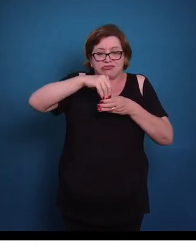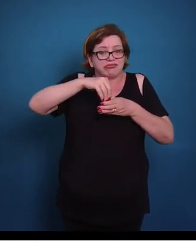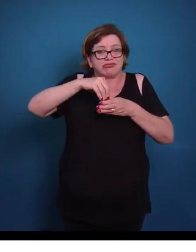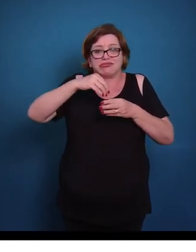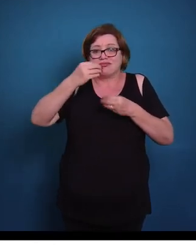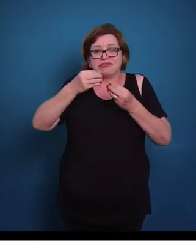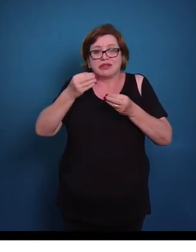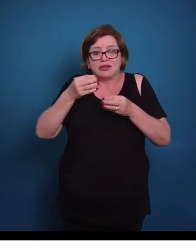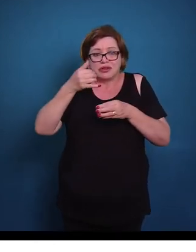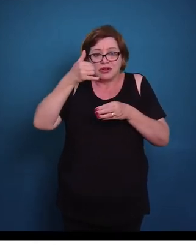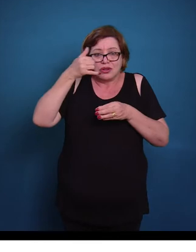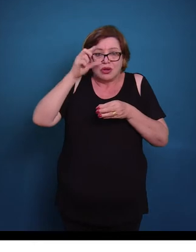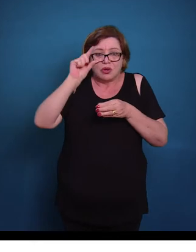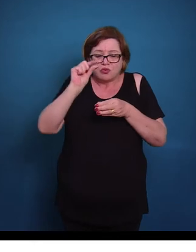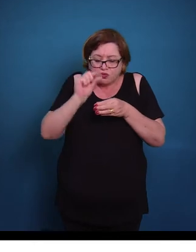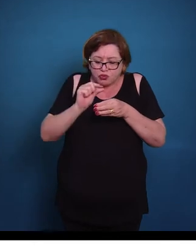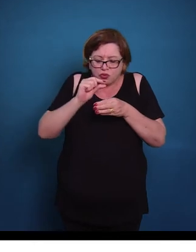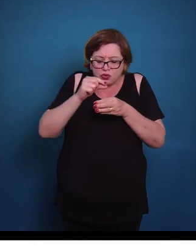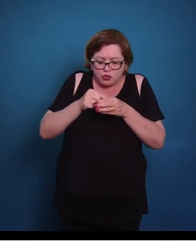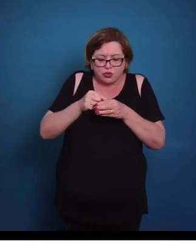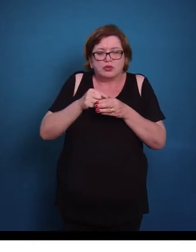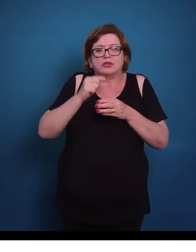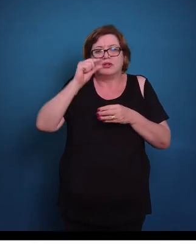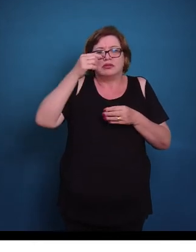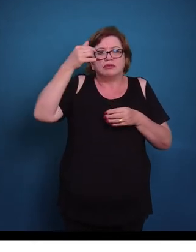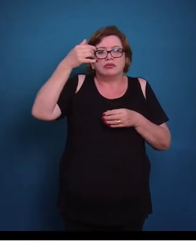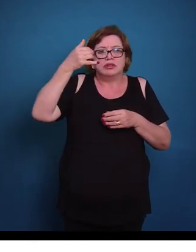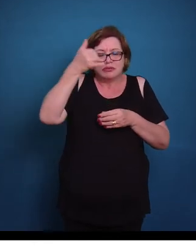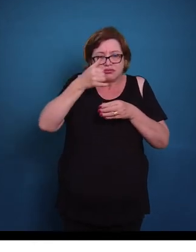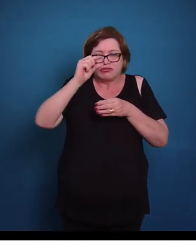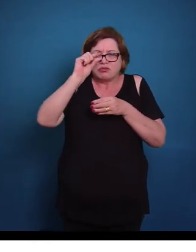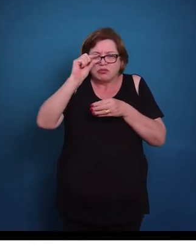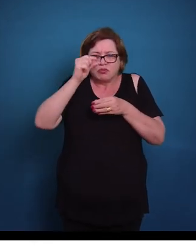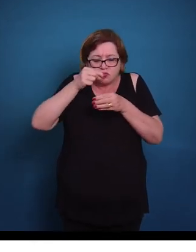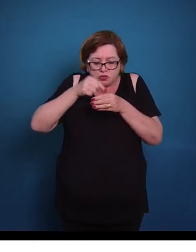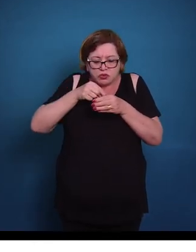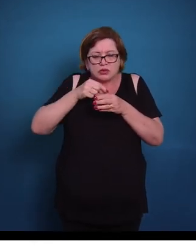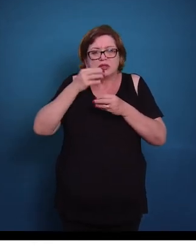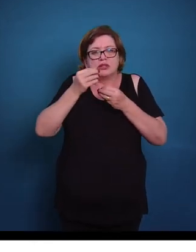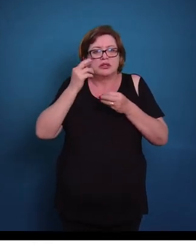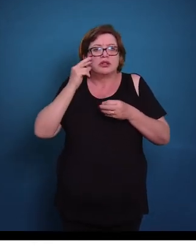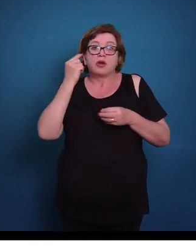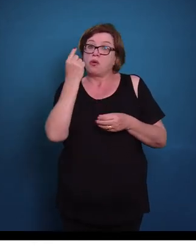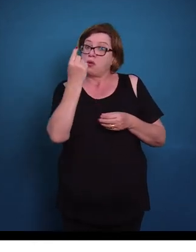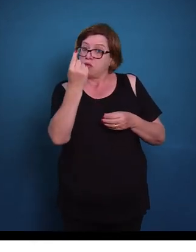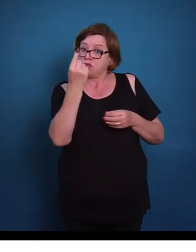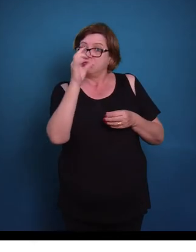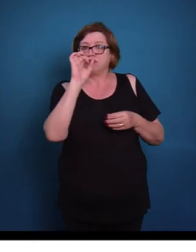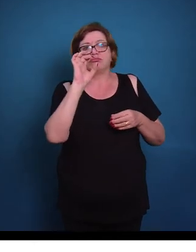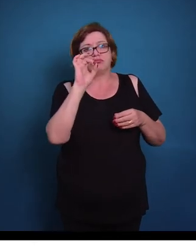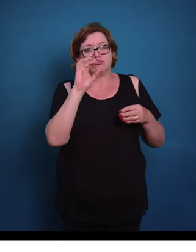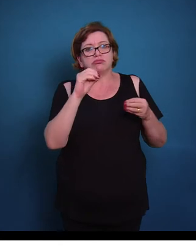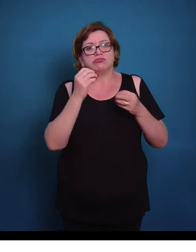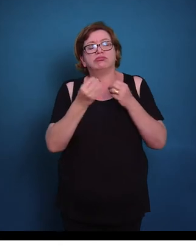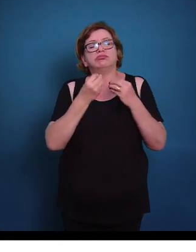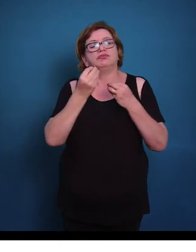Então a gotícula de gordura aqui, esse adipócito, ele é unilocular. Então nós temos uma única gotícula de gordura, mas